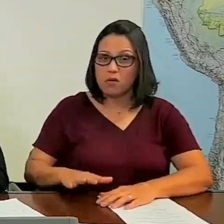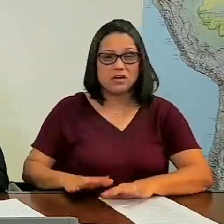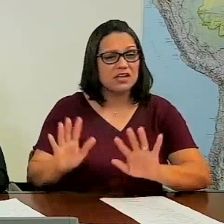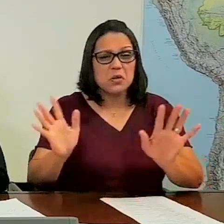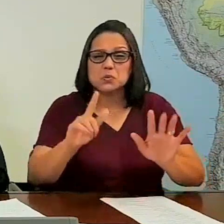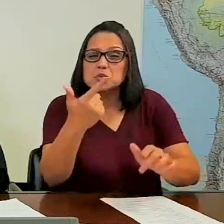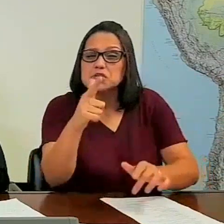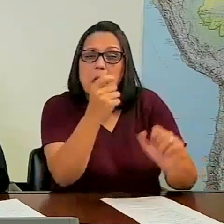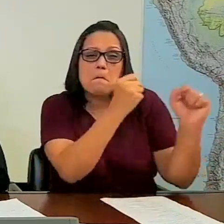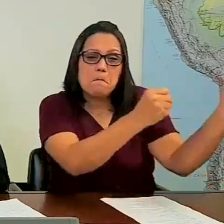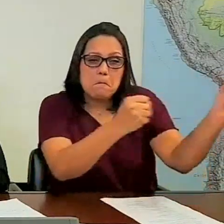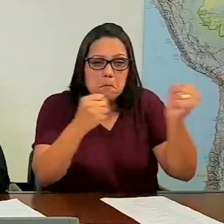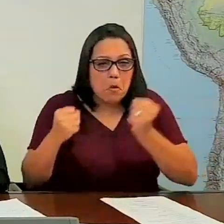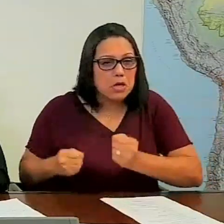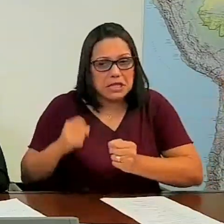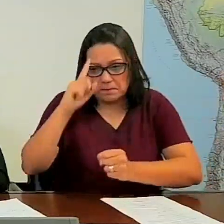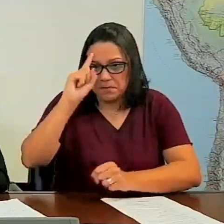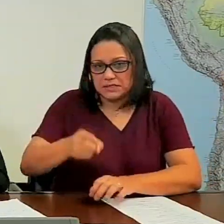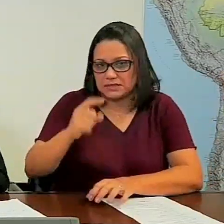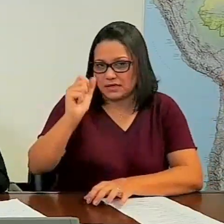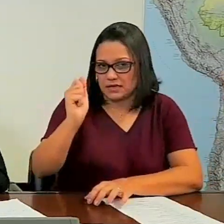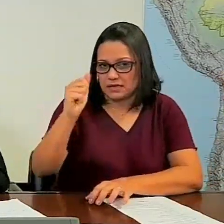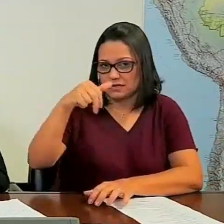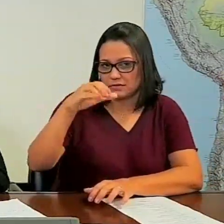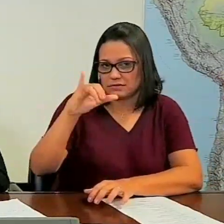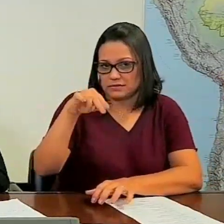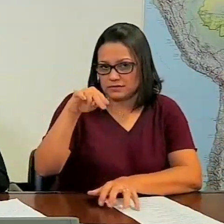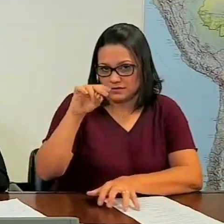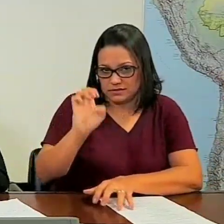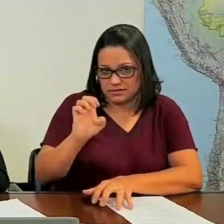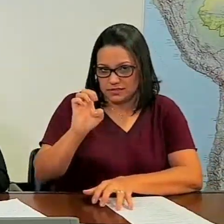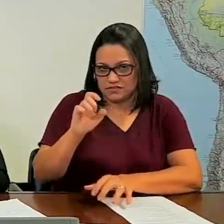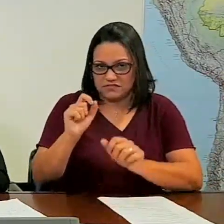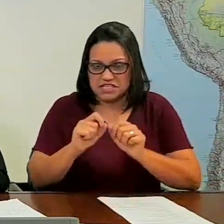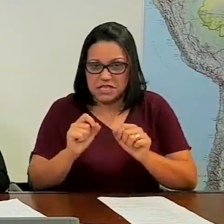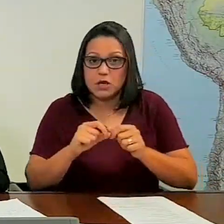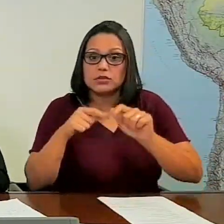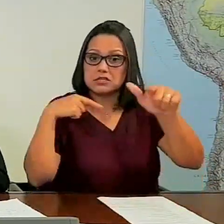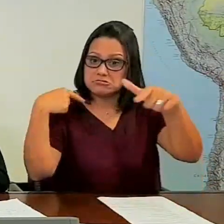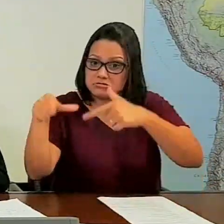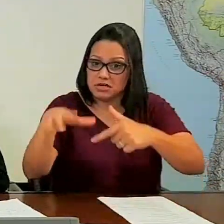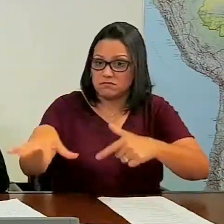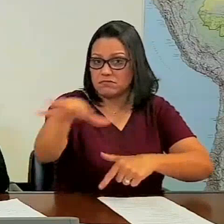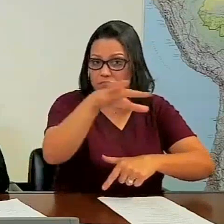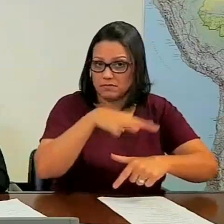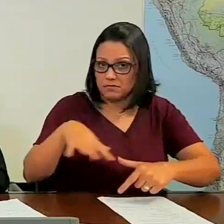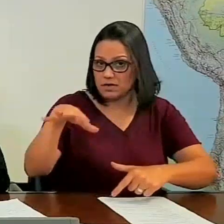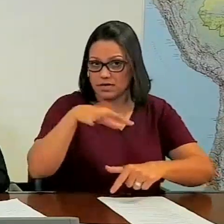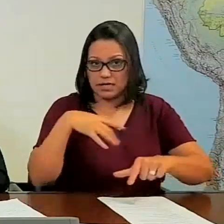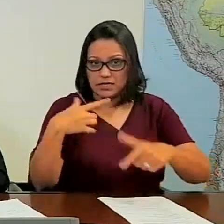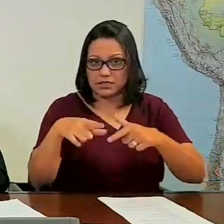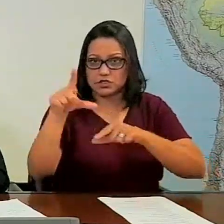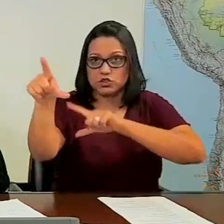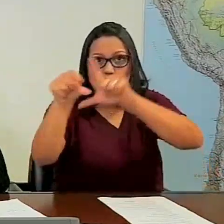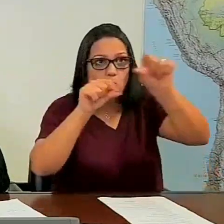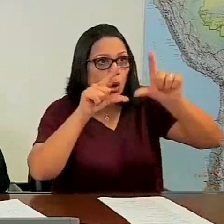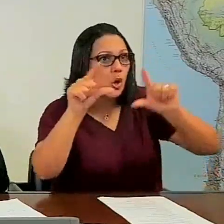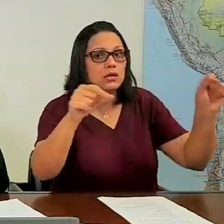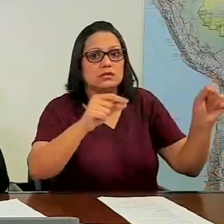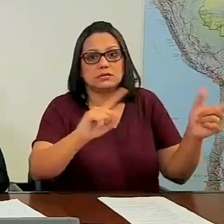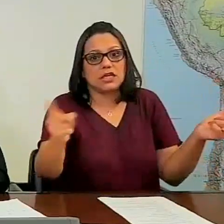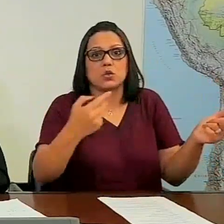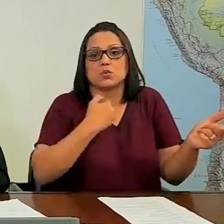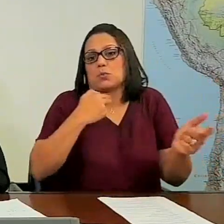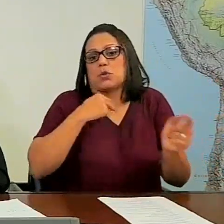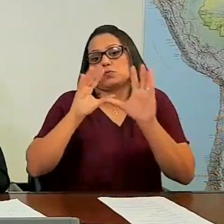tenho esse poderio todo sobre a Dancini. A Dancini, nós temos lá cargos que são eletivos, né, então tem uma data,